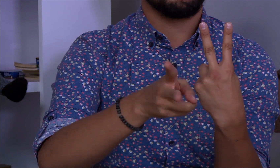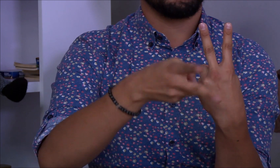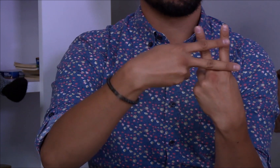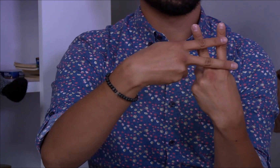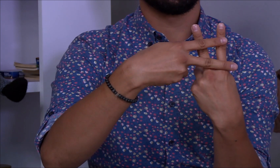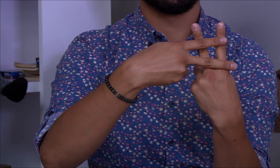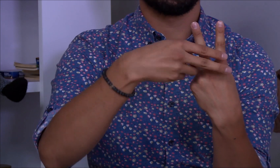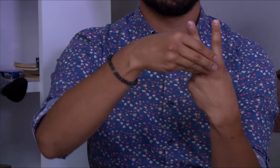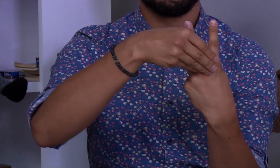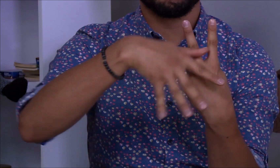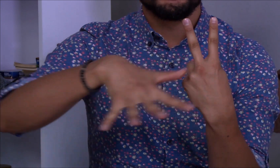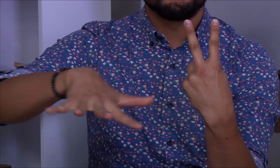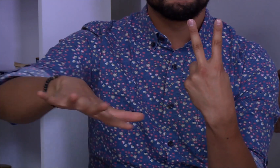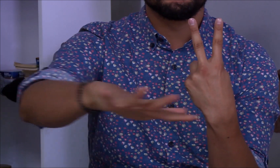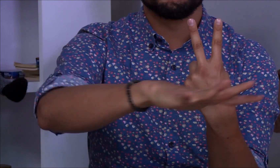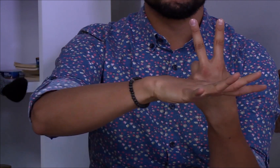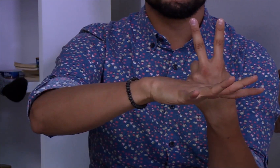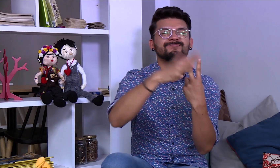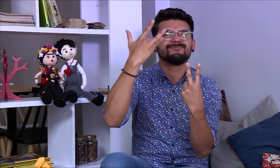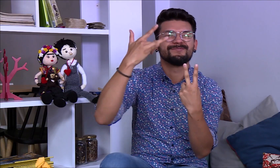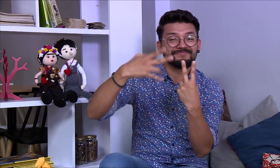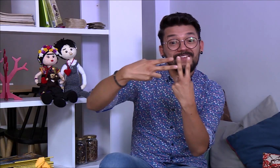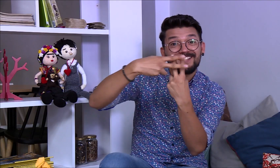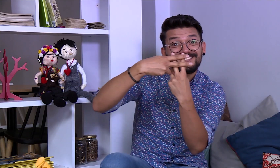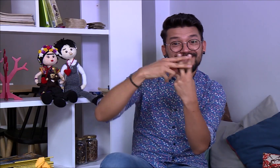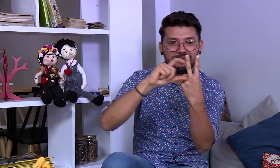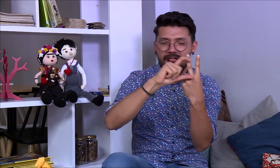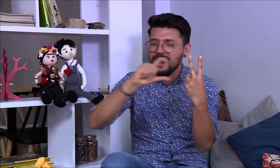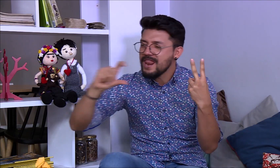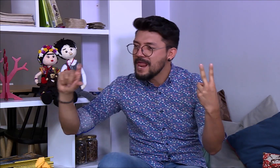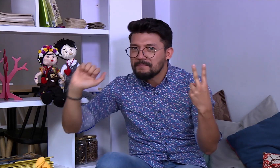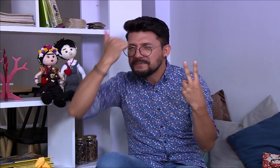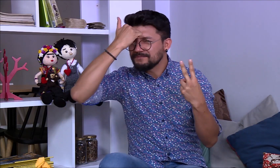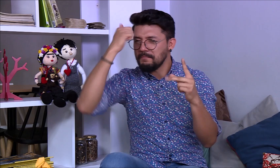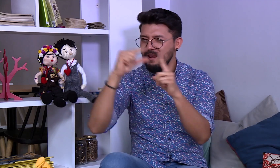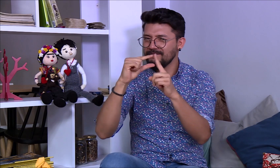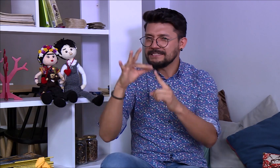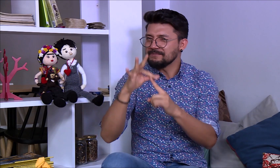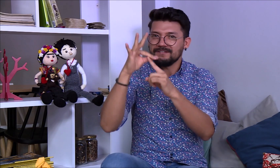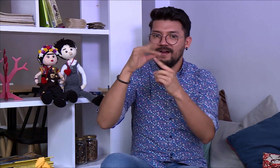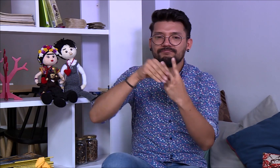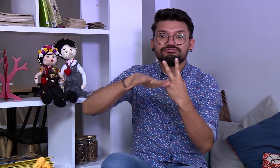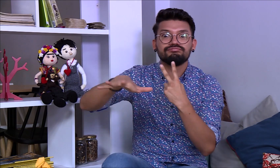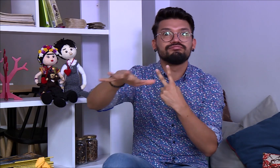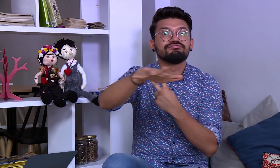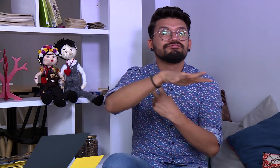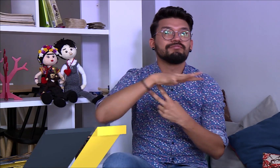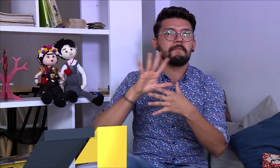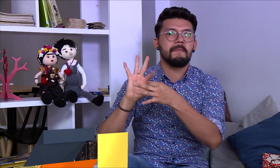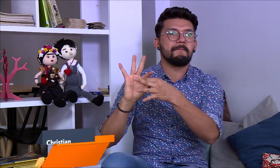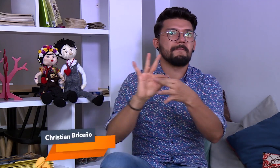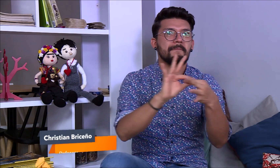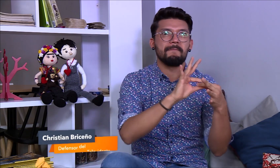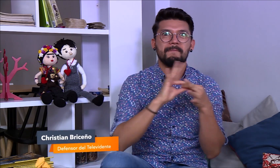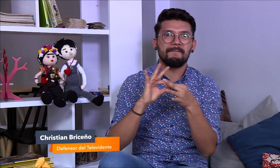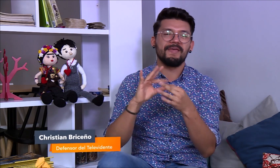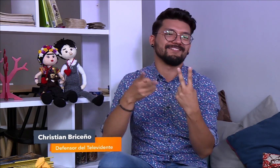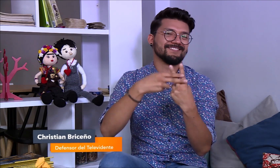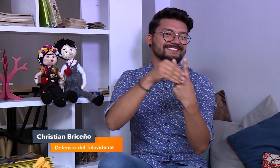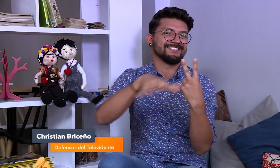Así, tendencia. ¿Por qué? Generalmente un contenido va ligado a un hashtag y este hashtag tiene bastante difusión. Por